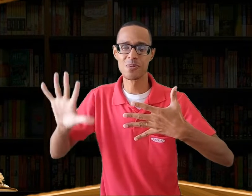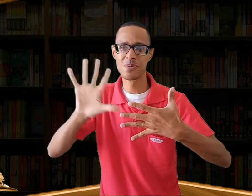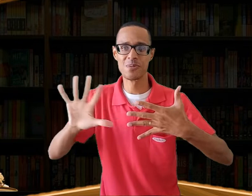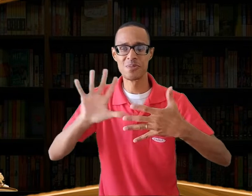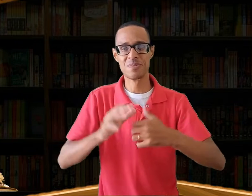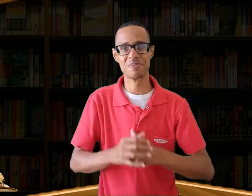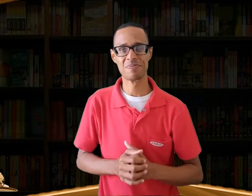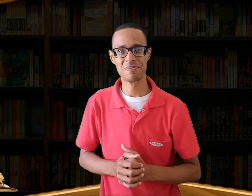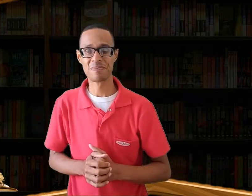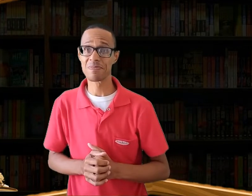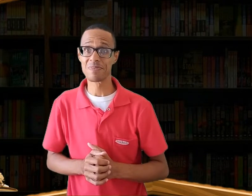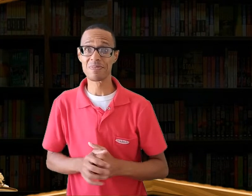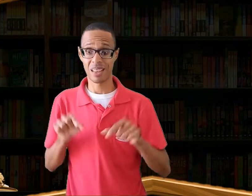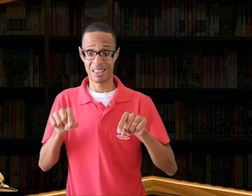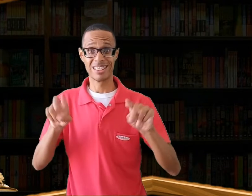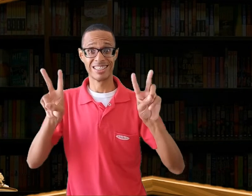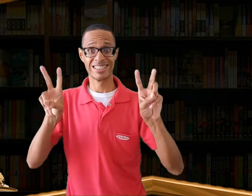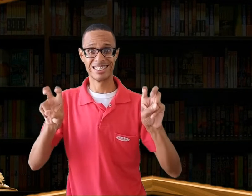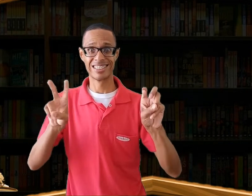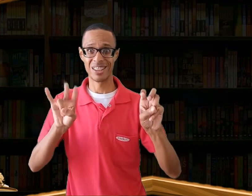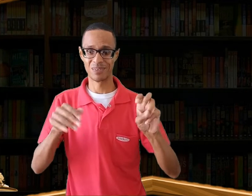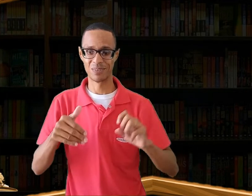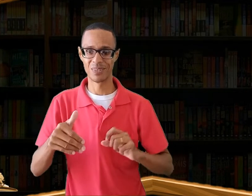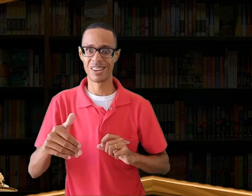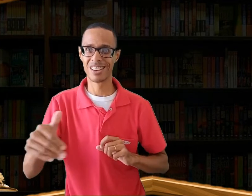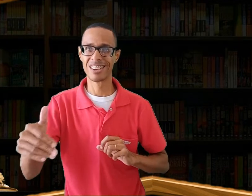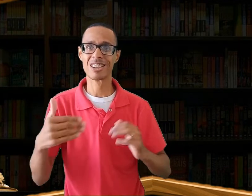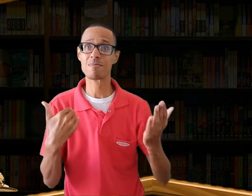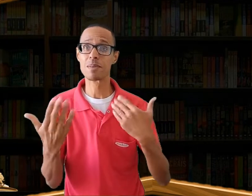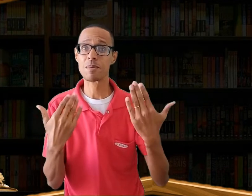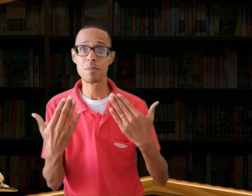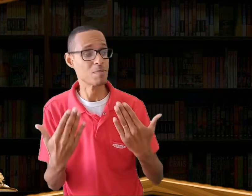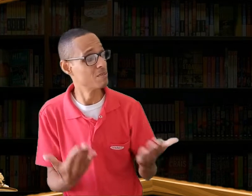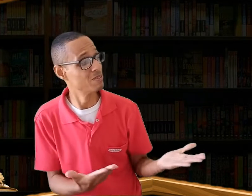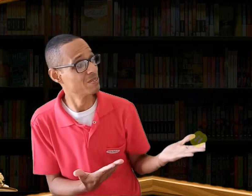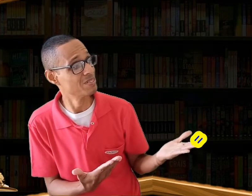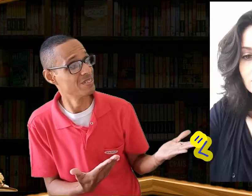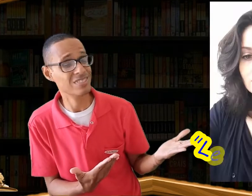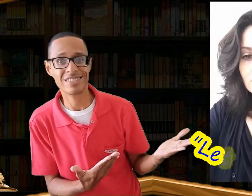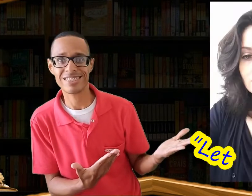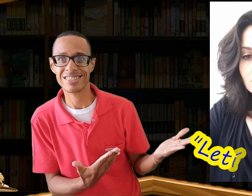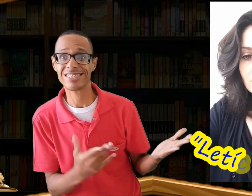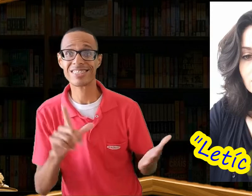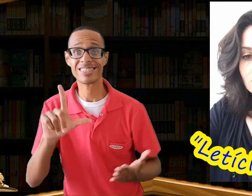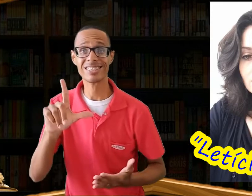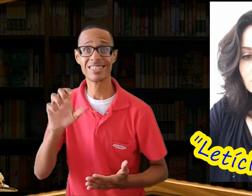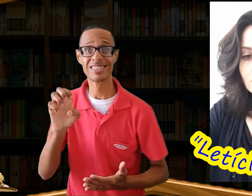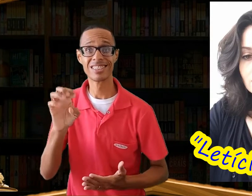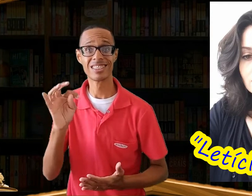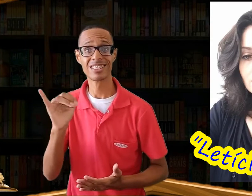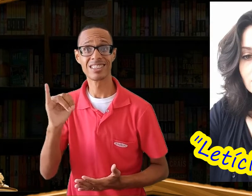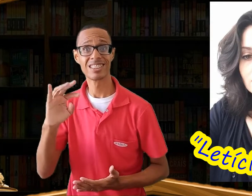E é sobre este assunto que iremos dialogar com a nossa próxima convidada, Letícia Alosso.